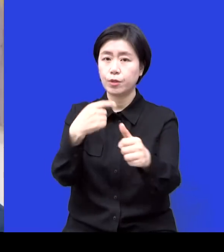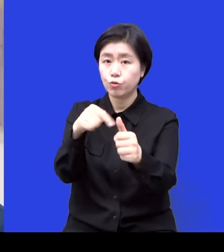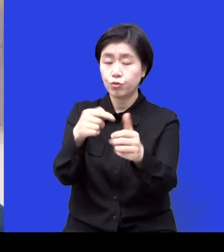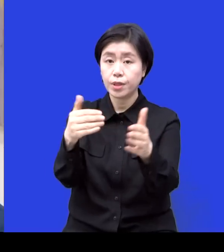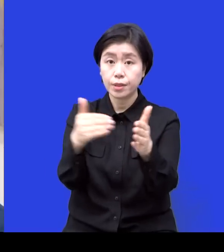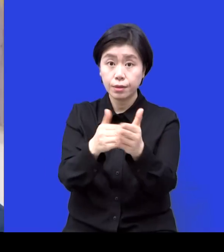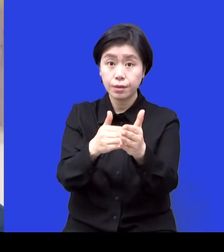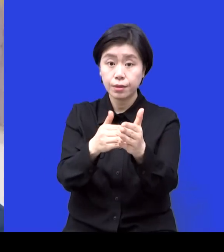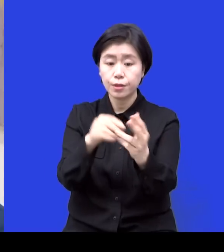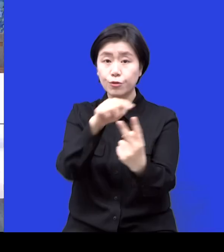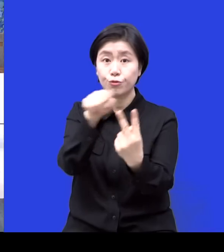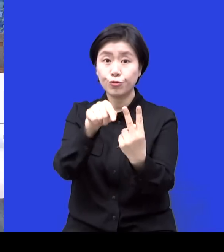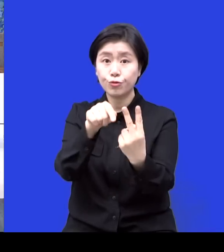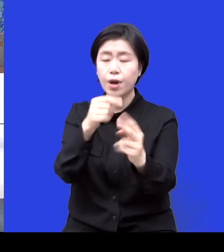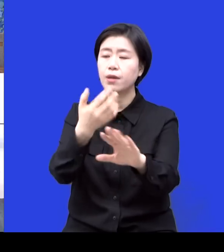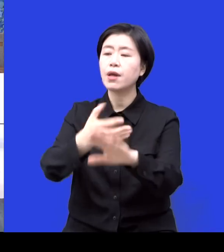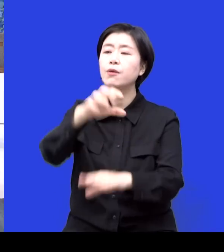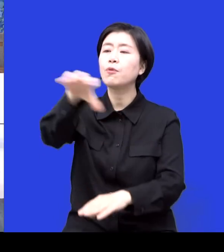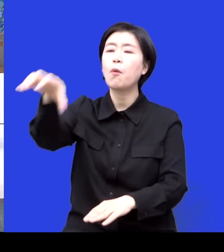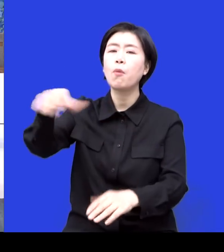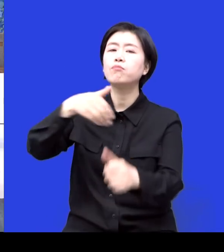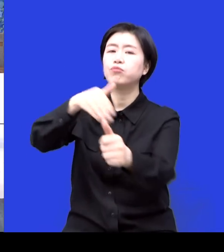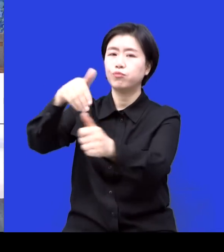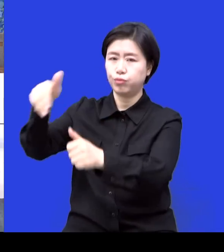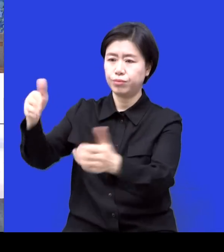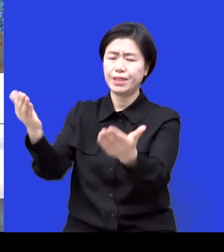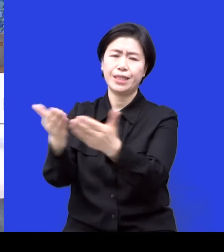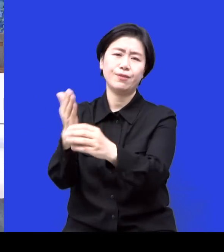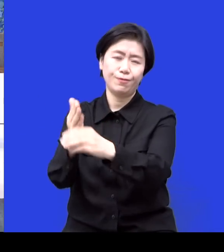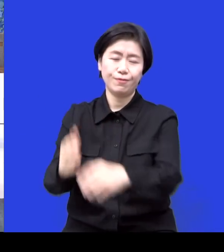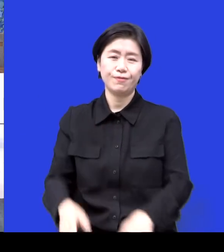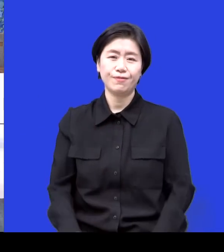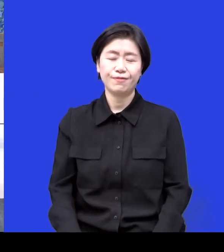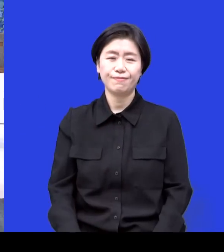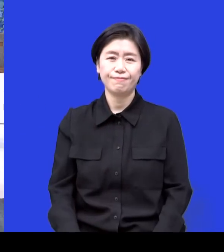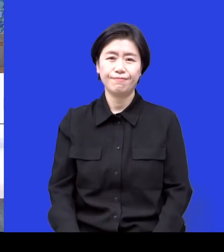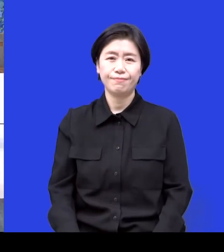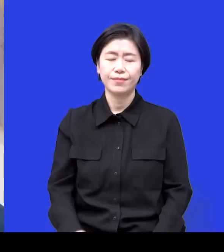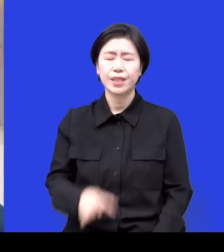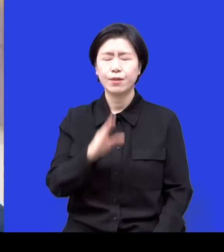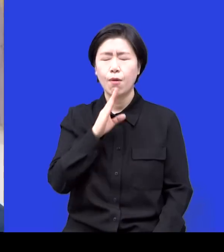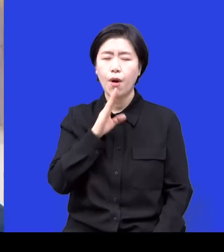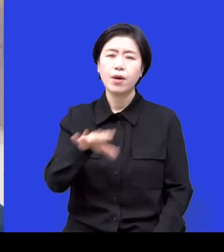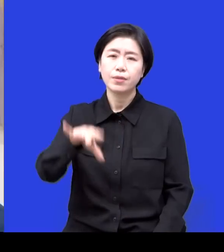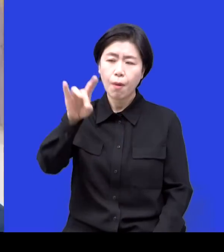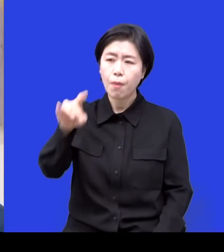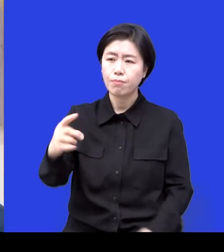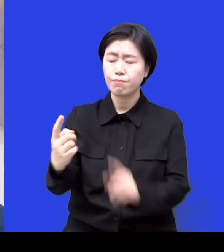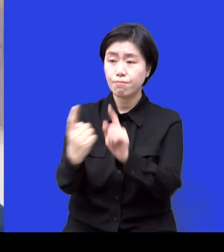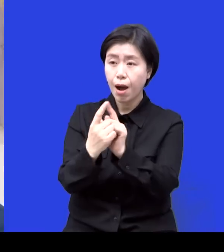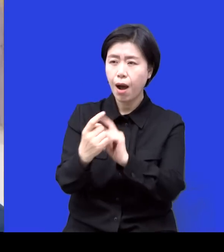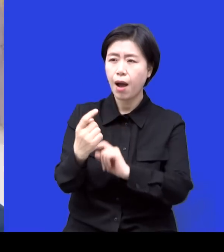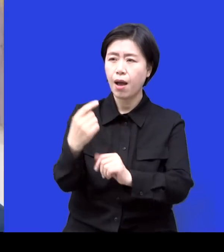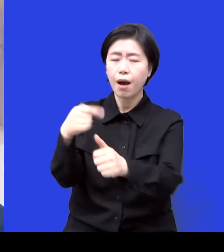아이가 첫 아이니까는 예뻐서 그랬습니까? 첫 아이니까 예쁘죠. 너무 예쁘죠. 그런데 사실 지금도 예쁘죠 예쁘죠 얘기하는데 실제로